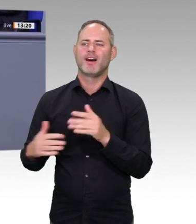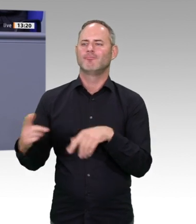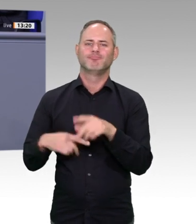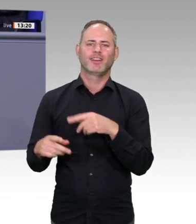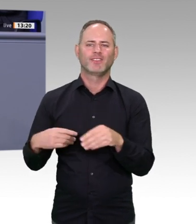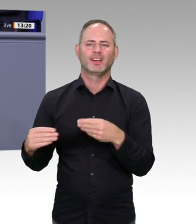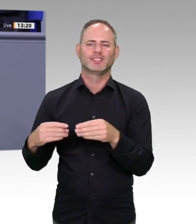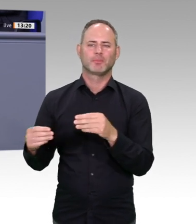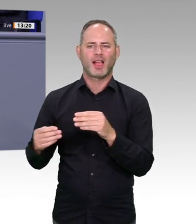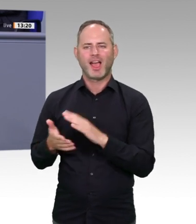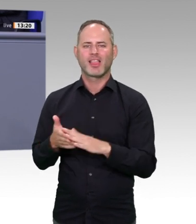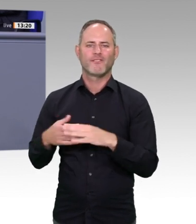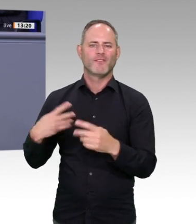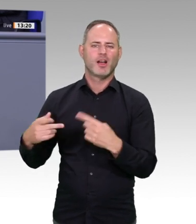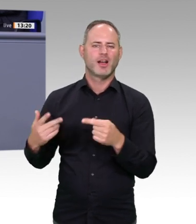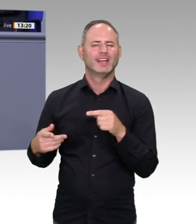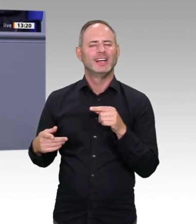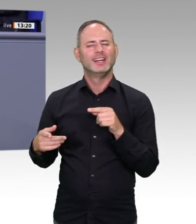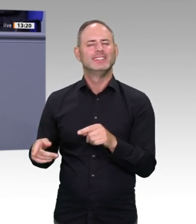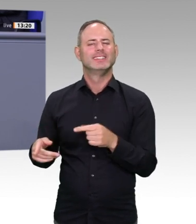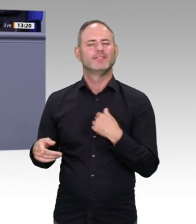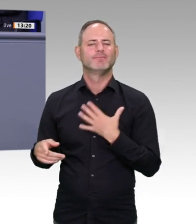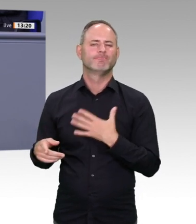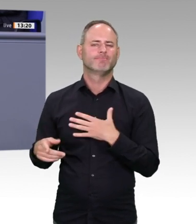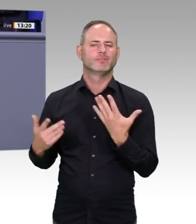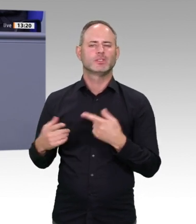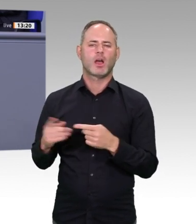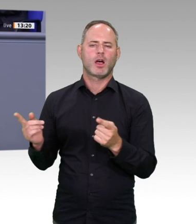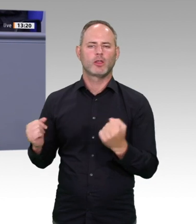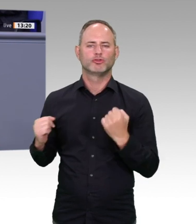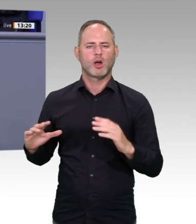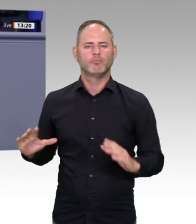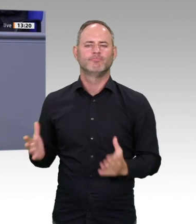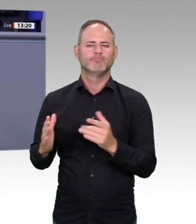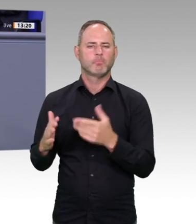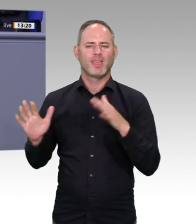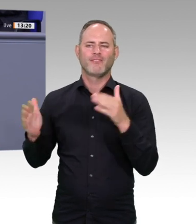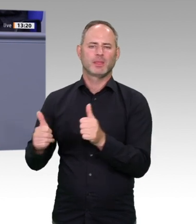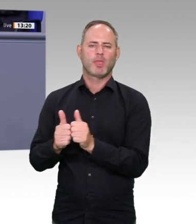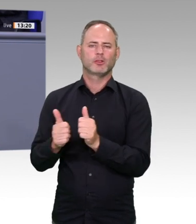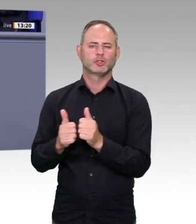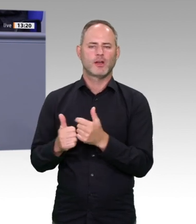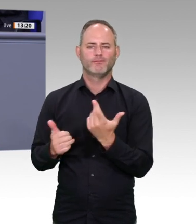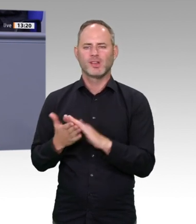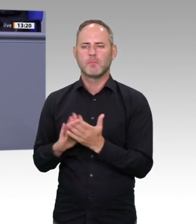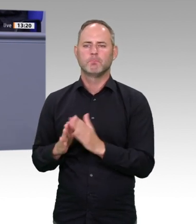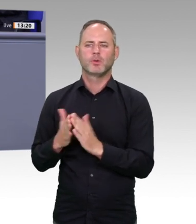zusätzliche Milliarde, um eben den Kita-Platzausbau zu befördern und auch in Hygienemaßnahmen, in